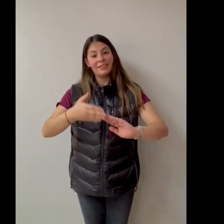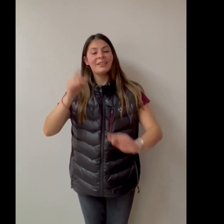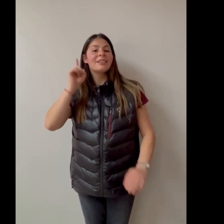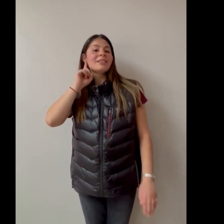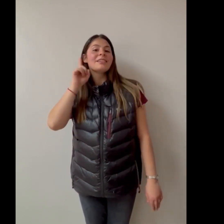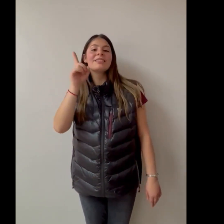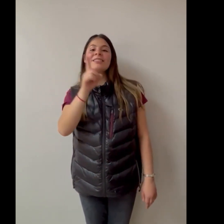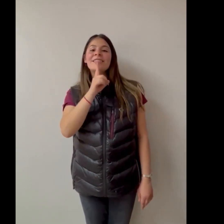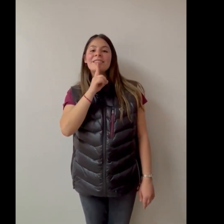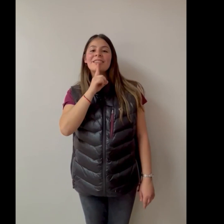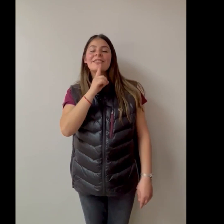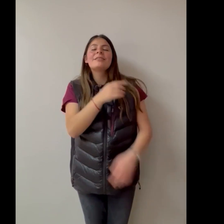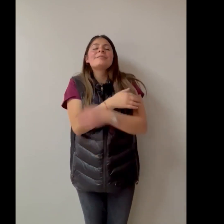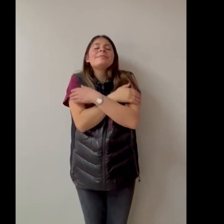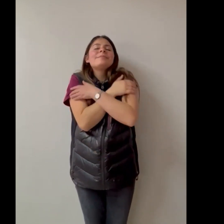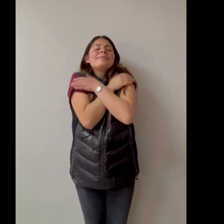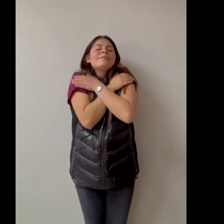Está por venir